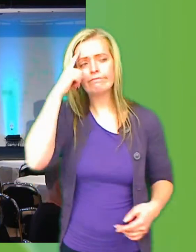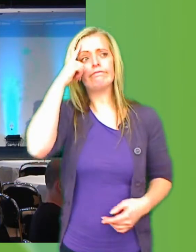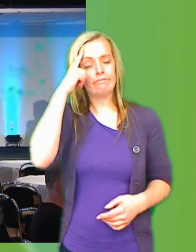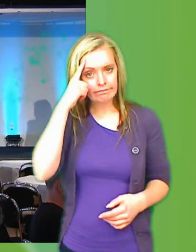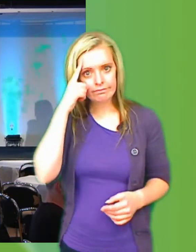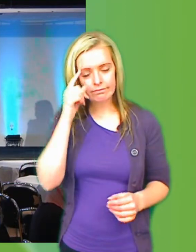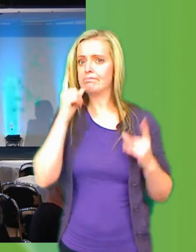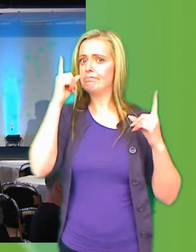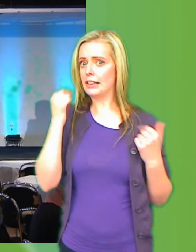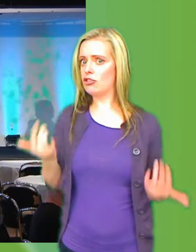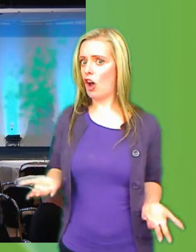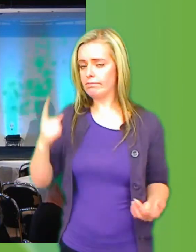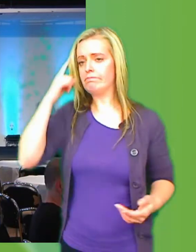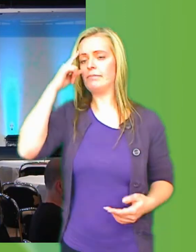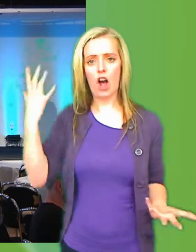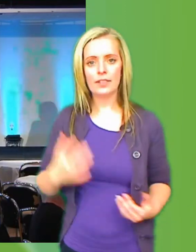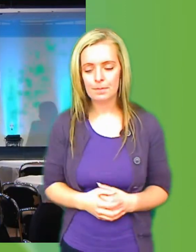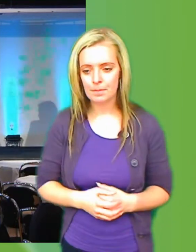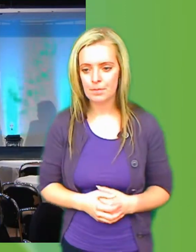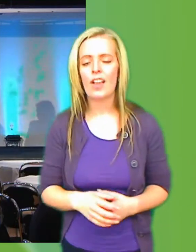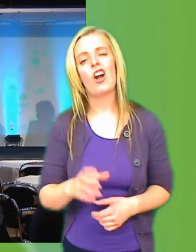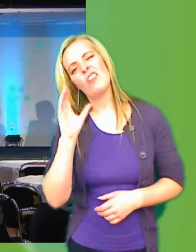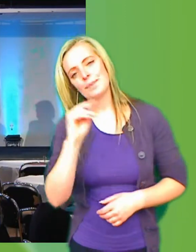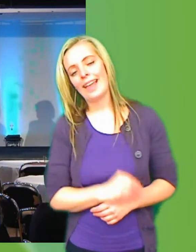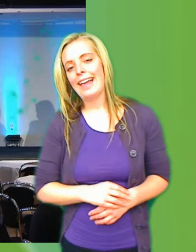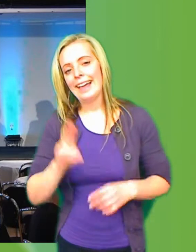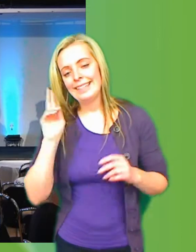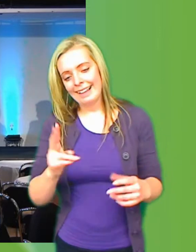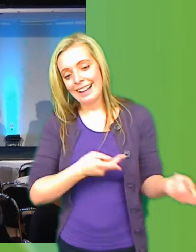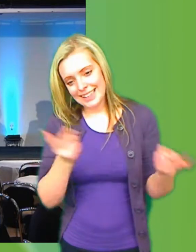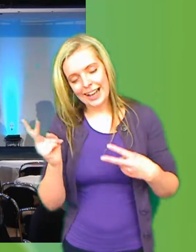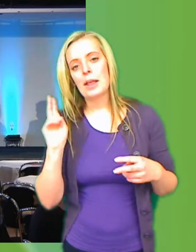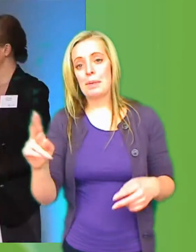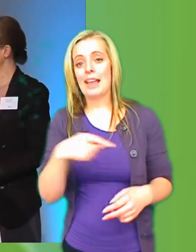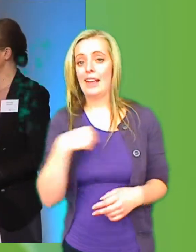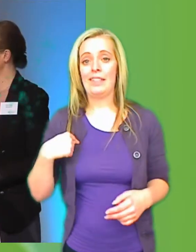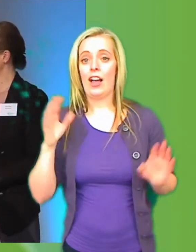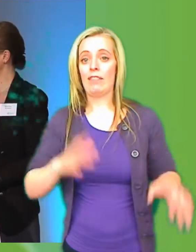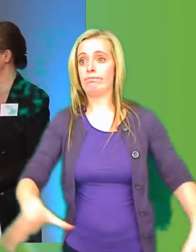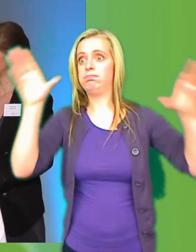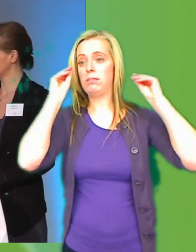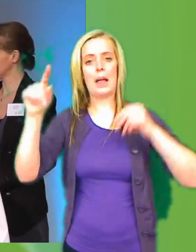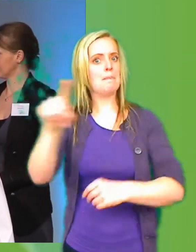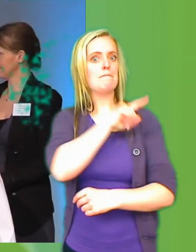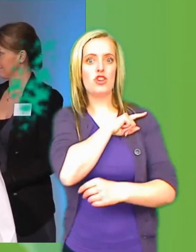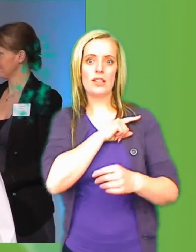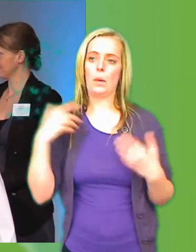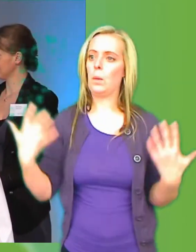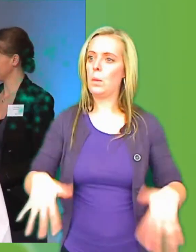eller ögonöppnare för dig? Ja, alltså egentligen så här generellt kan man säga att det har varit en vitamininjektion av rang.